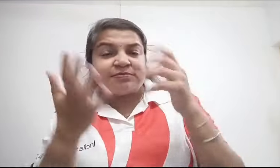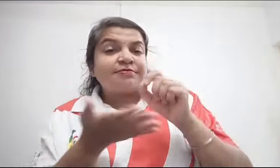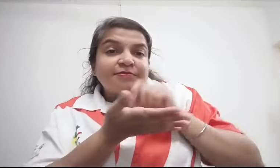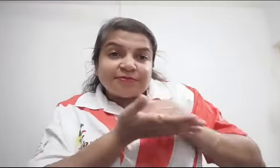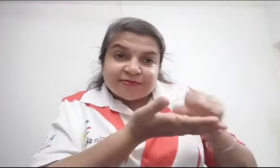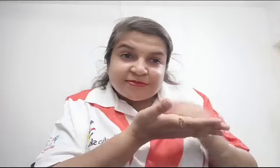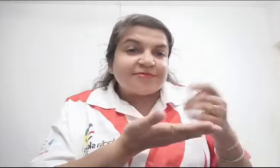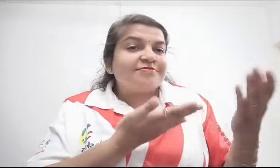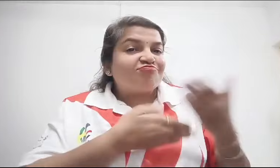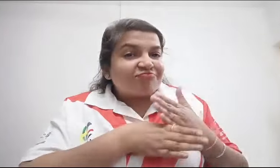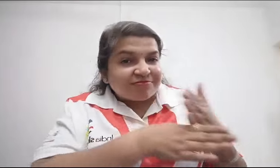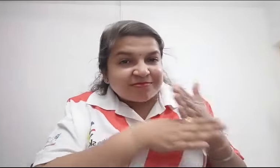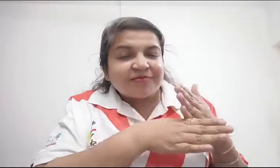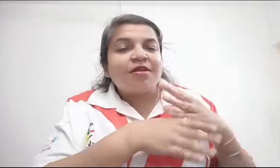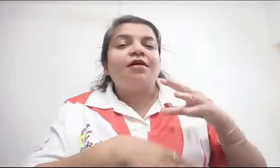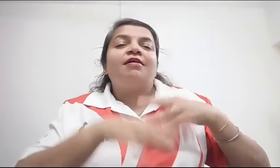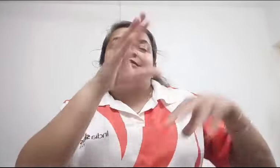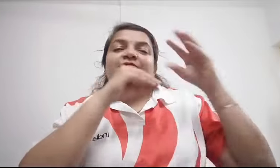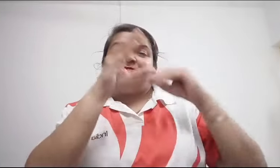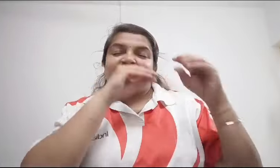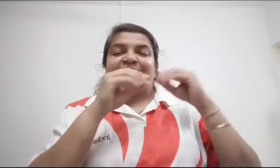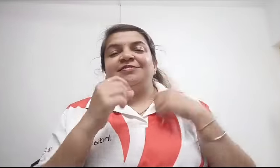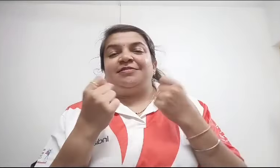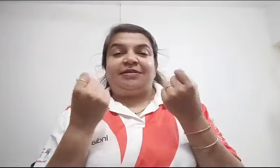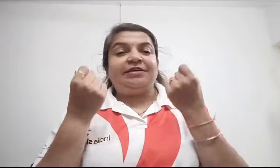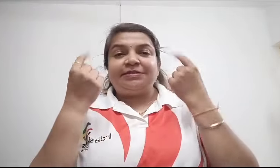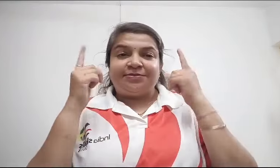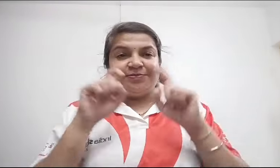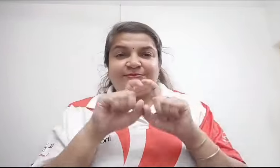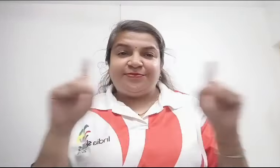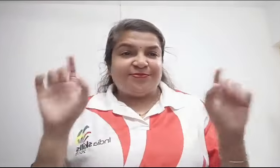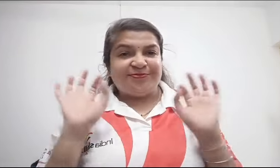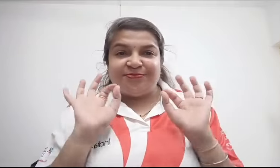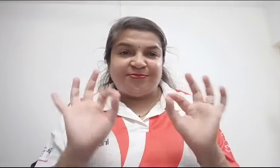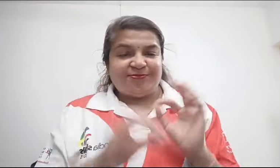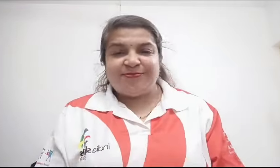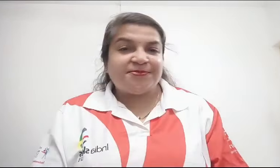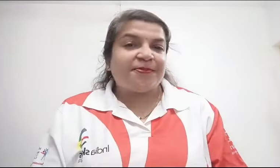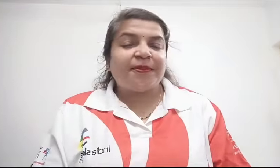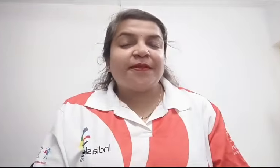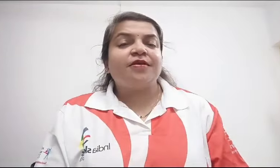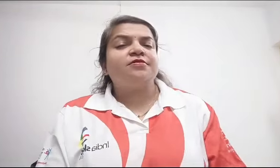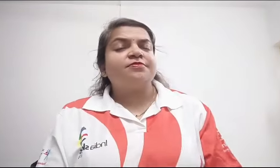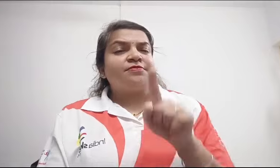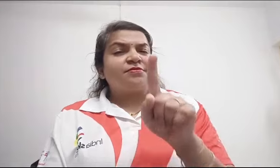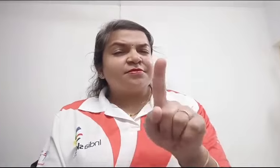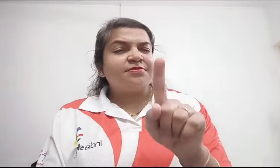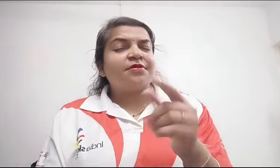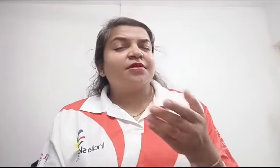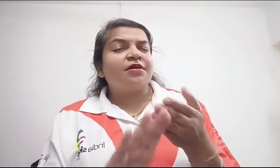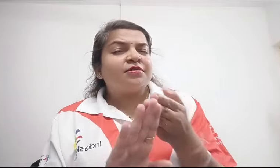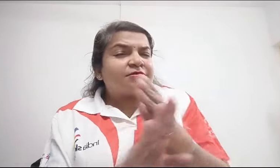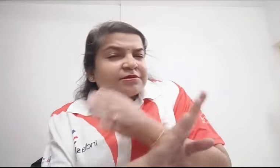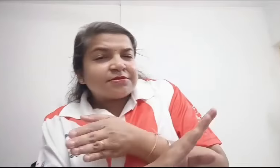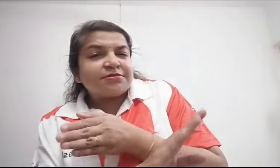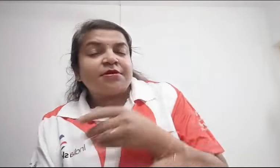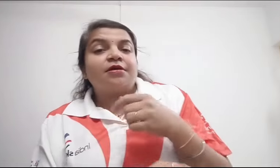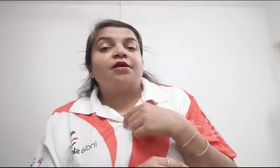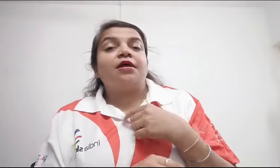और महिंदी, ऐसे बहुत सारे कोर्सेज मैंने पूरे किये और अच्छे उसमें मार्स मिले,